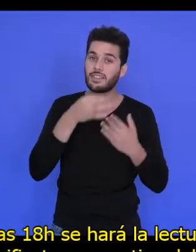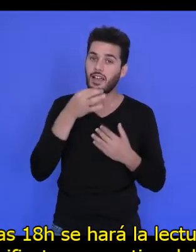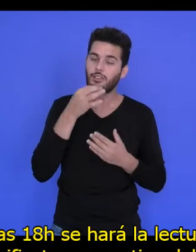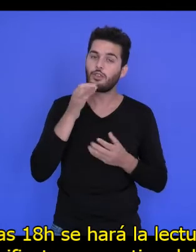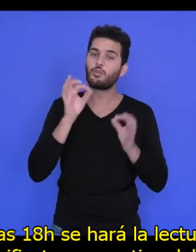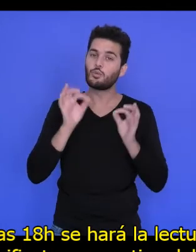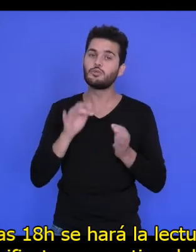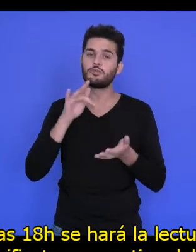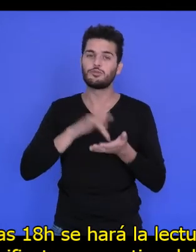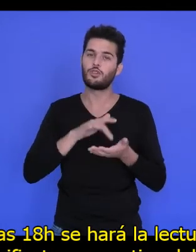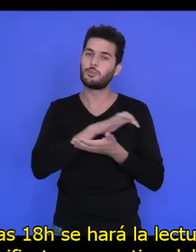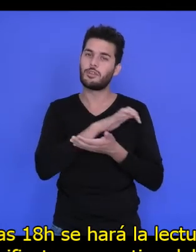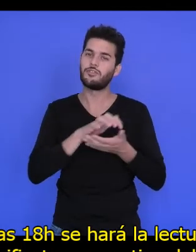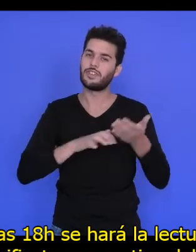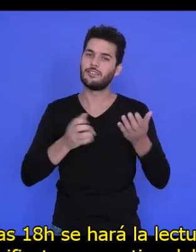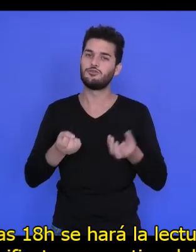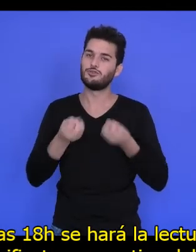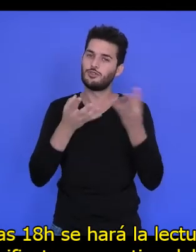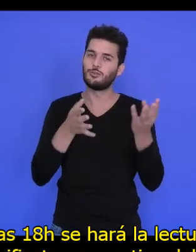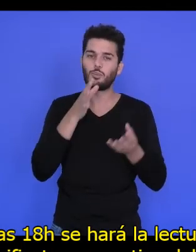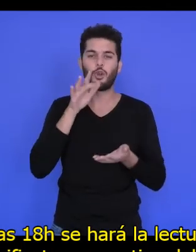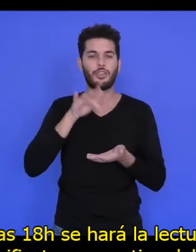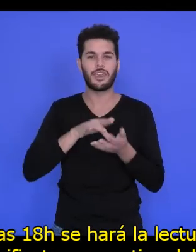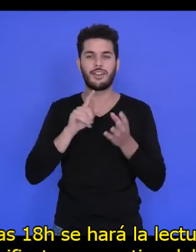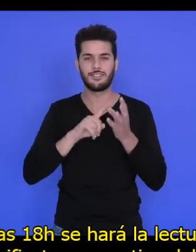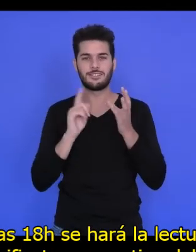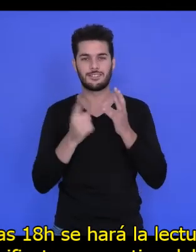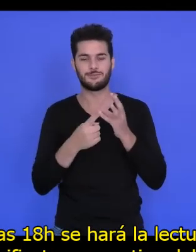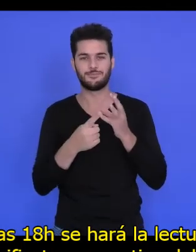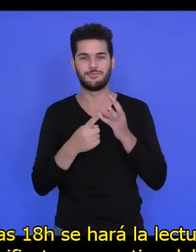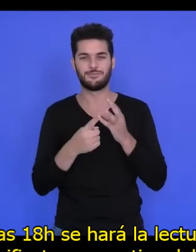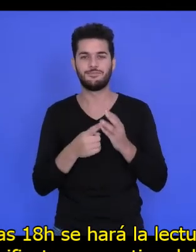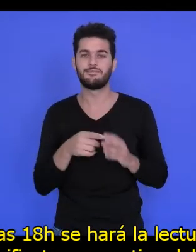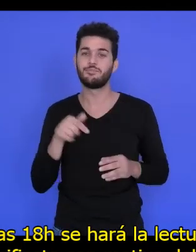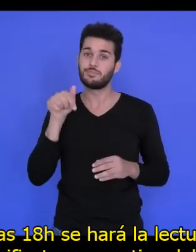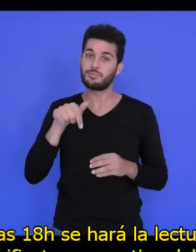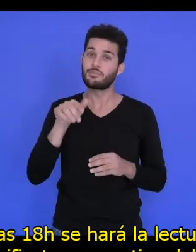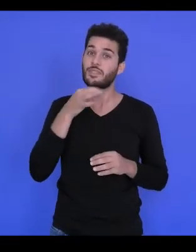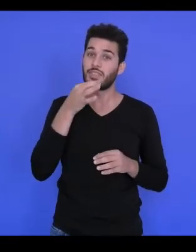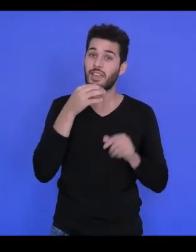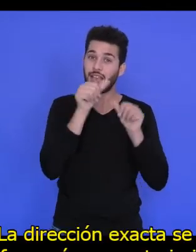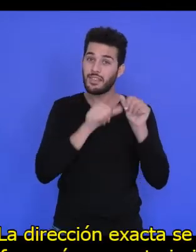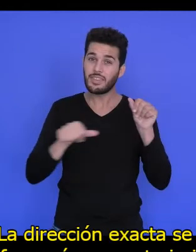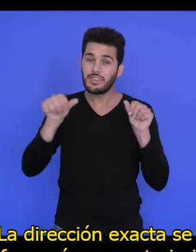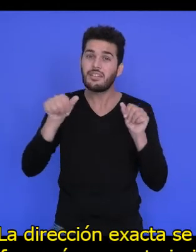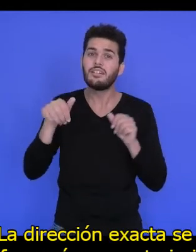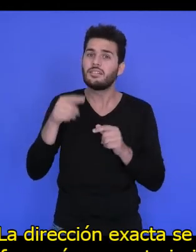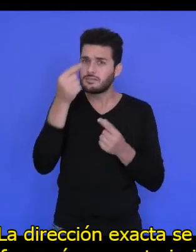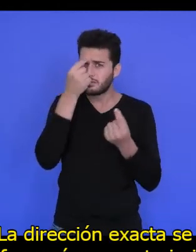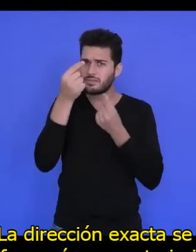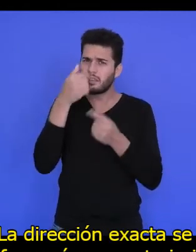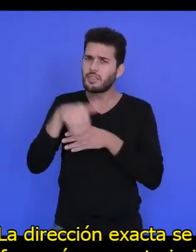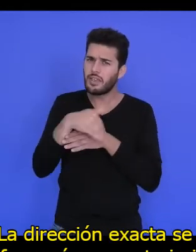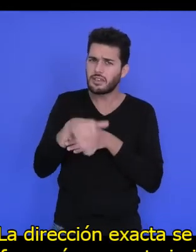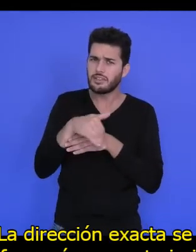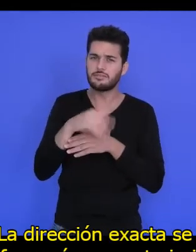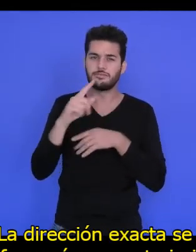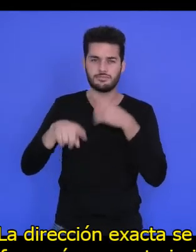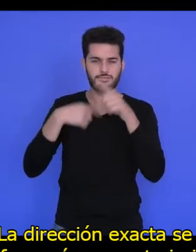A las 6 de la tarde se hará la lectura del manifiesto con motivo del DIPS. La dirección exacta se les informará